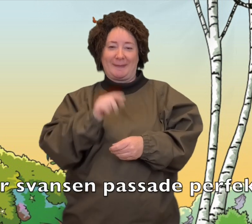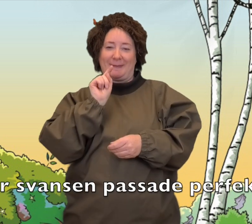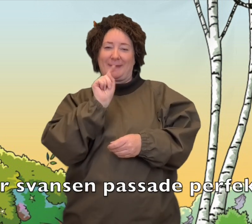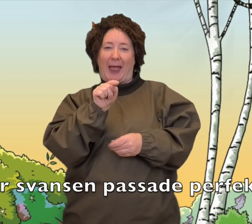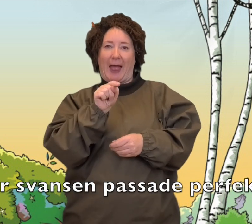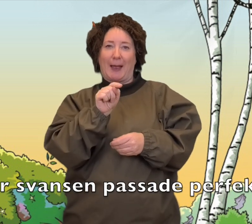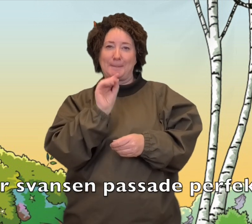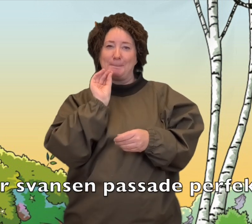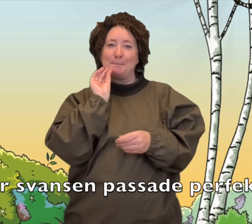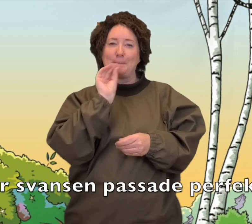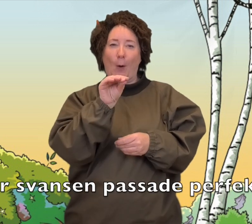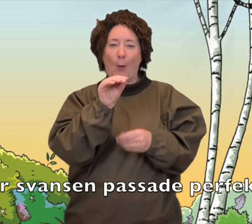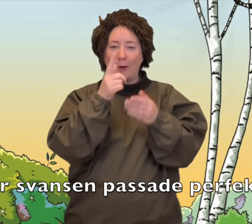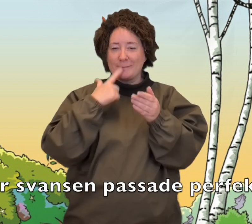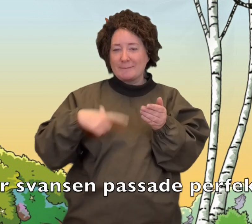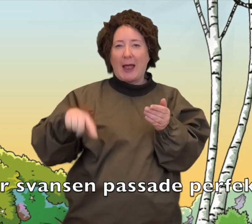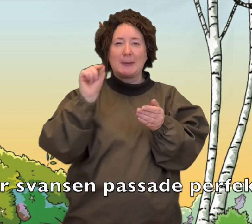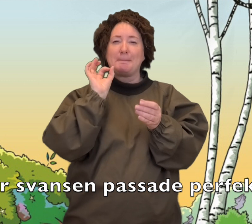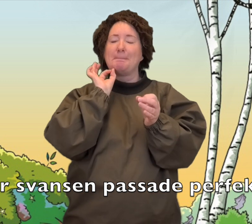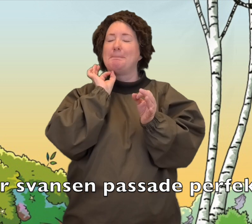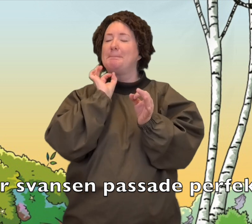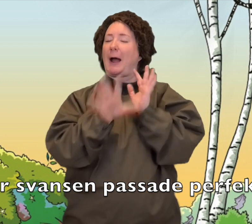Där svansen passade perfekt.